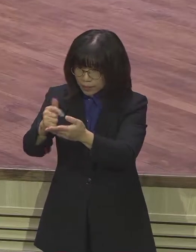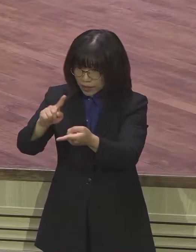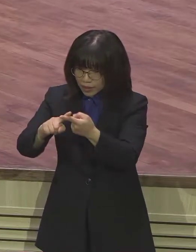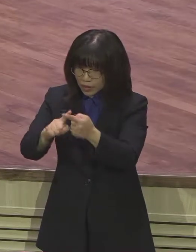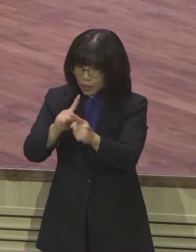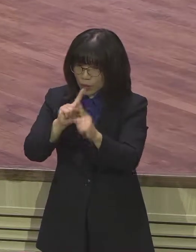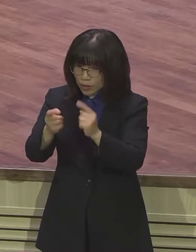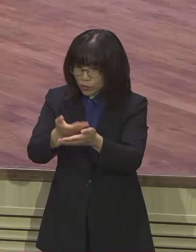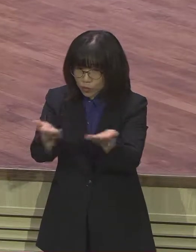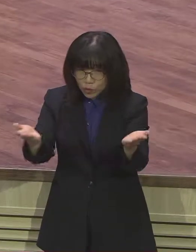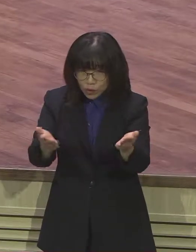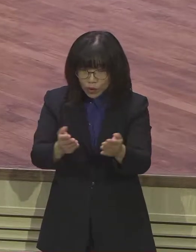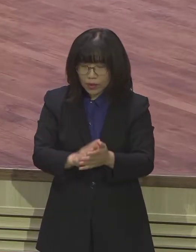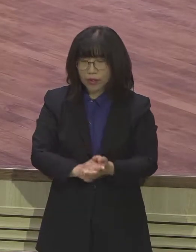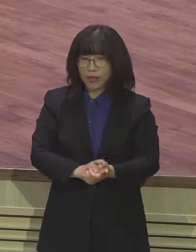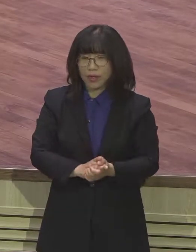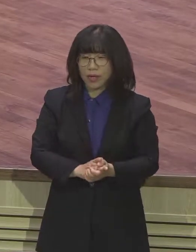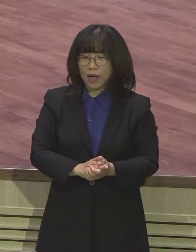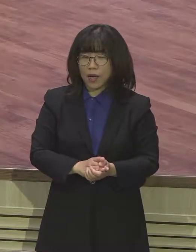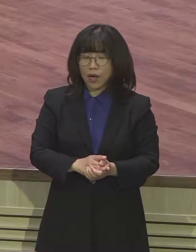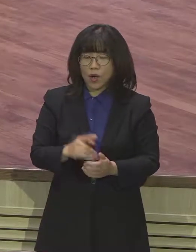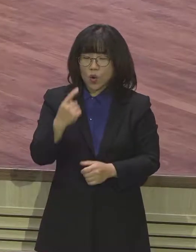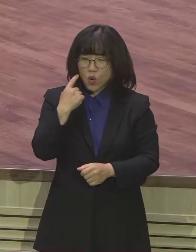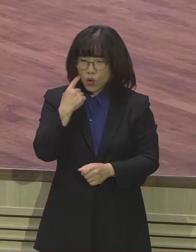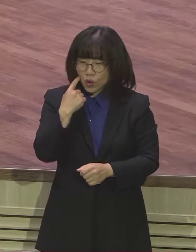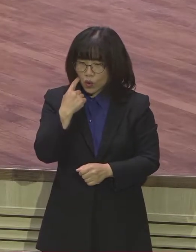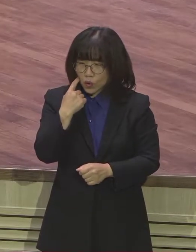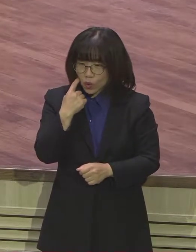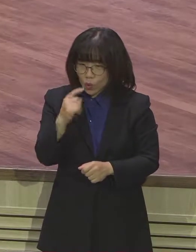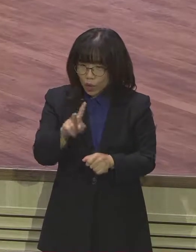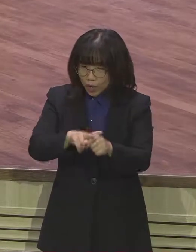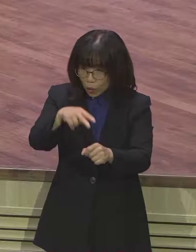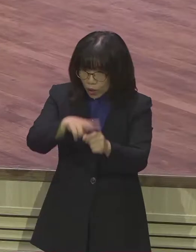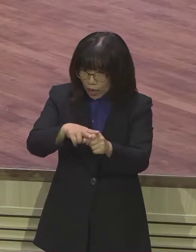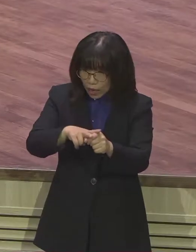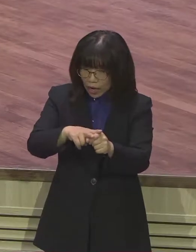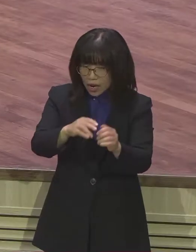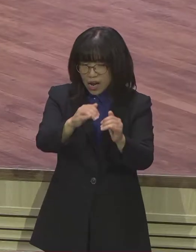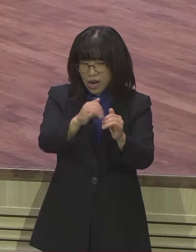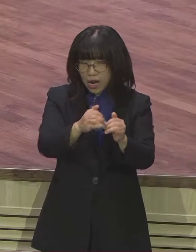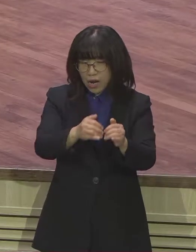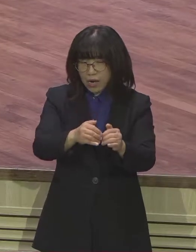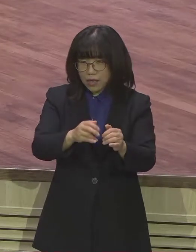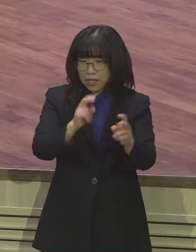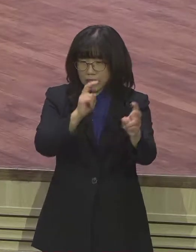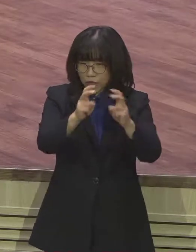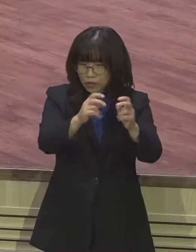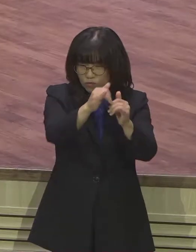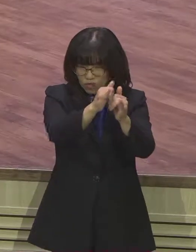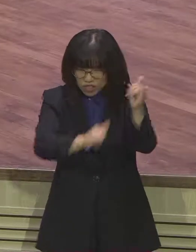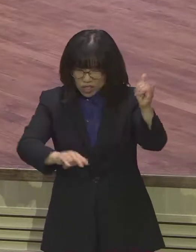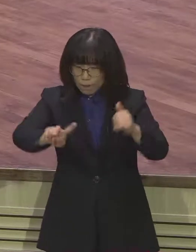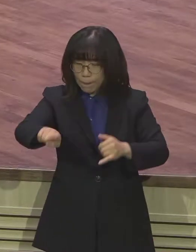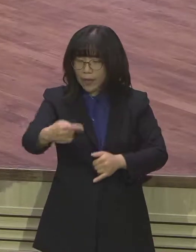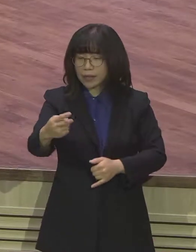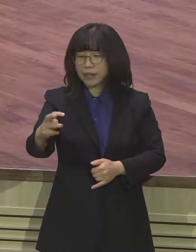코카콜라의 역사가 여러분 130년입니다 그런데 세계 인류가 94%가 이 브랜드를 인지하고 있다고 합니다 어마어마한 거죠